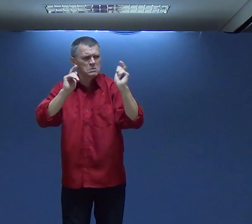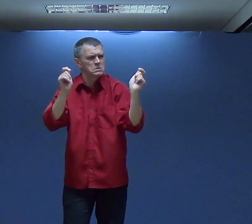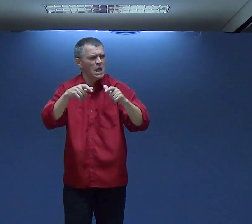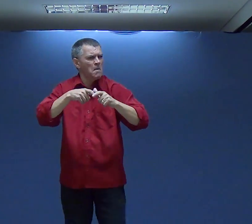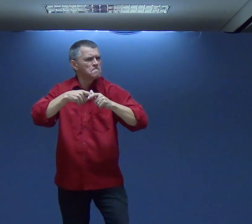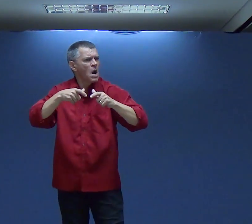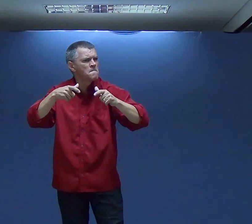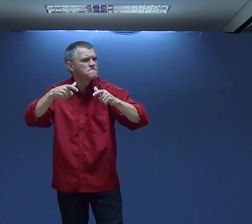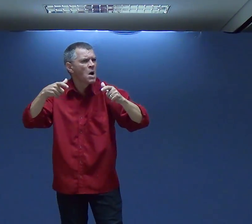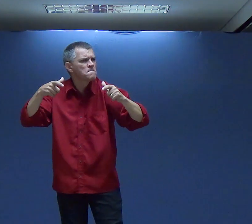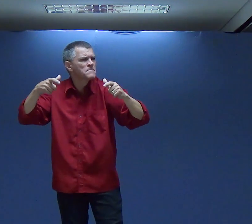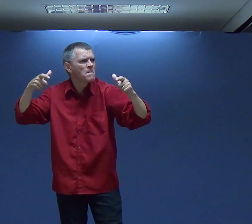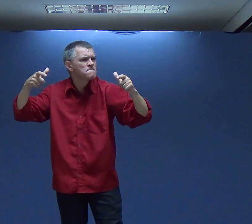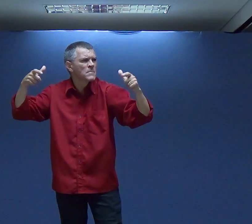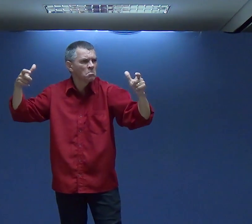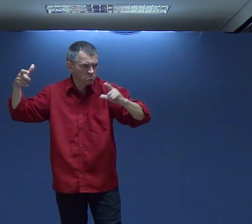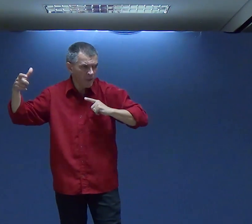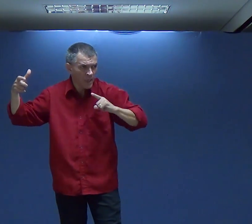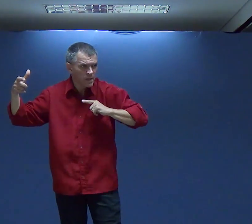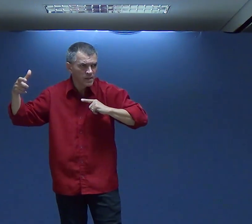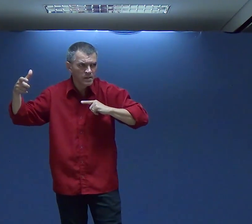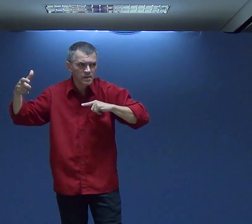perguntar Tem